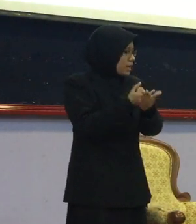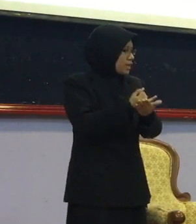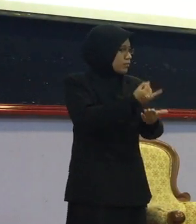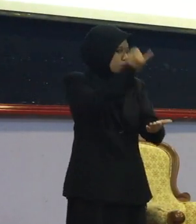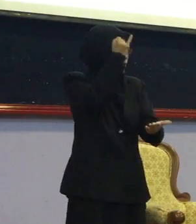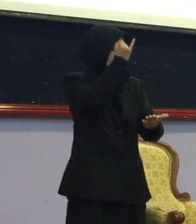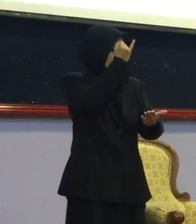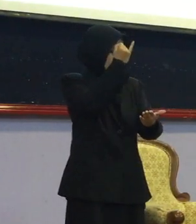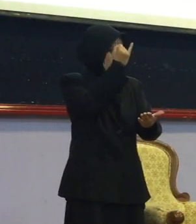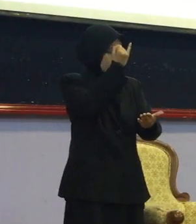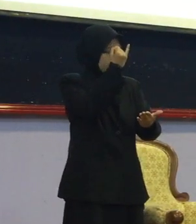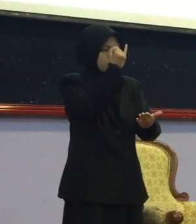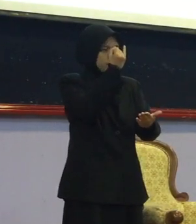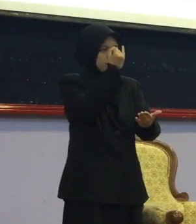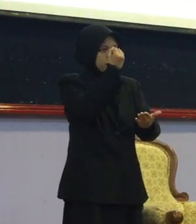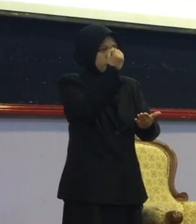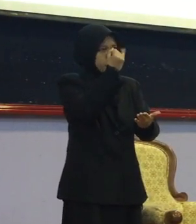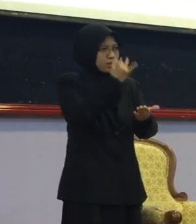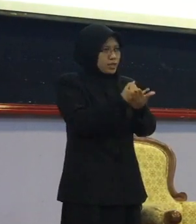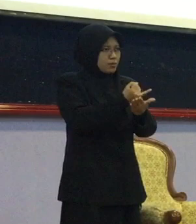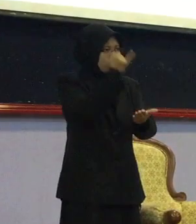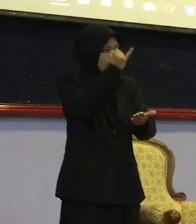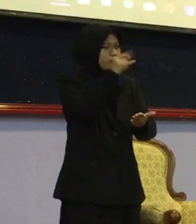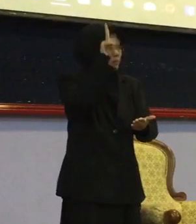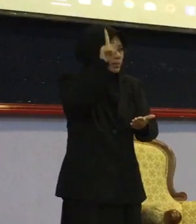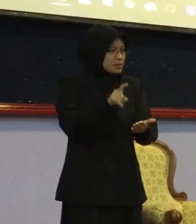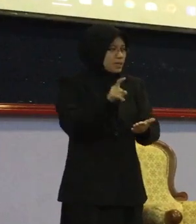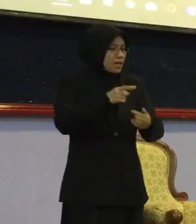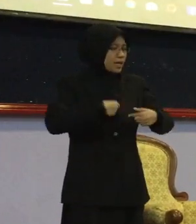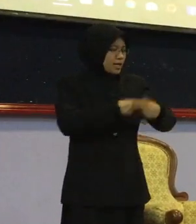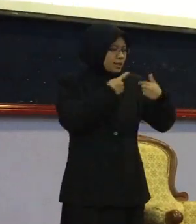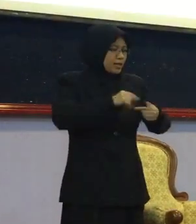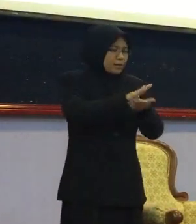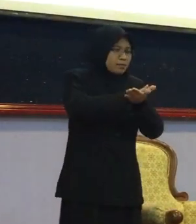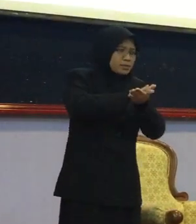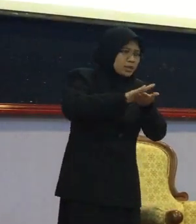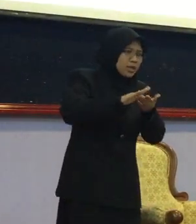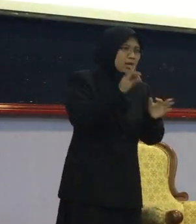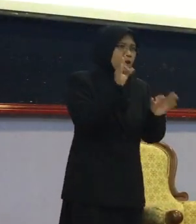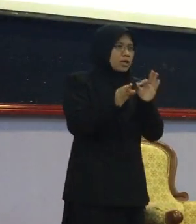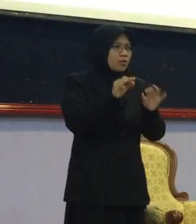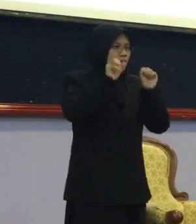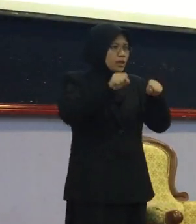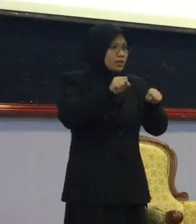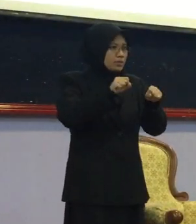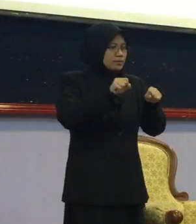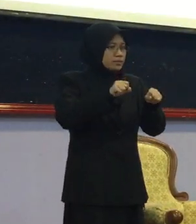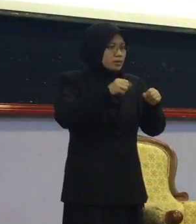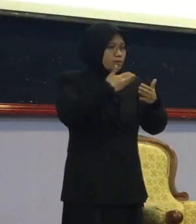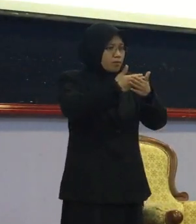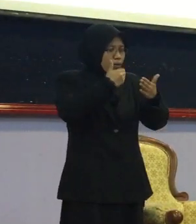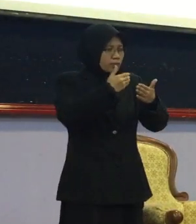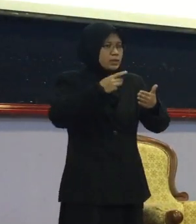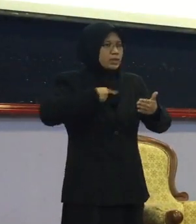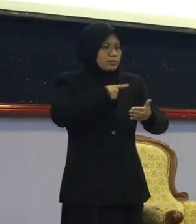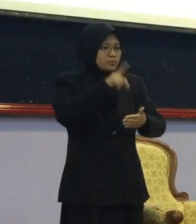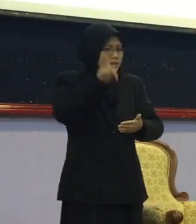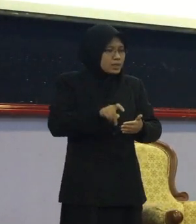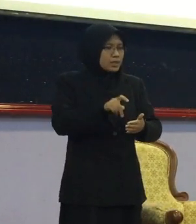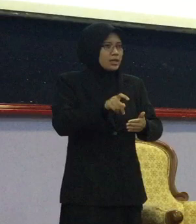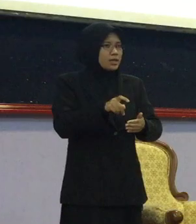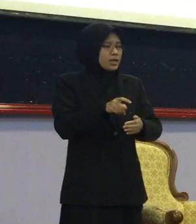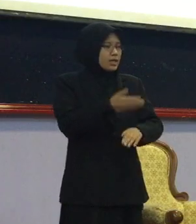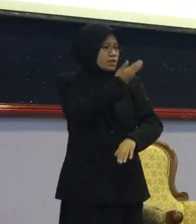adalah cahaya Nara selamati kita Dia kena hati yang bersih Sebab itu kalau boleh Sebelum kita belajar Kita beristikhar dahulu